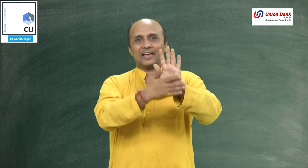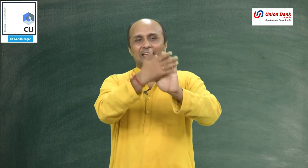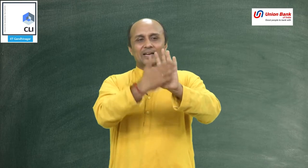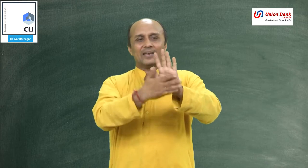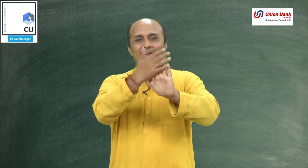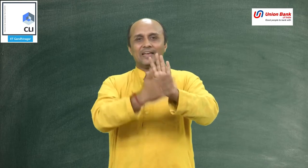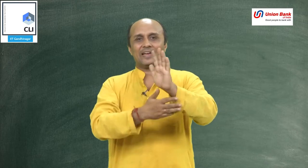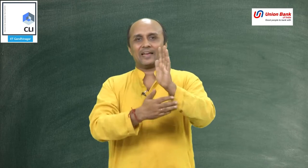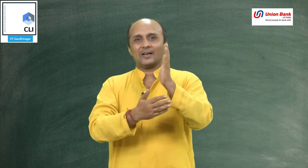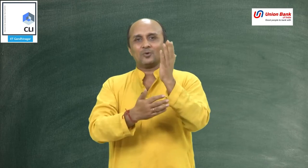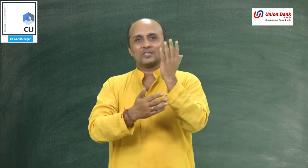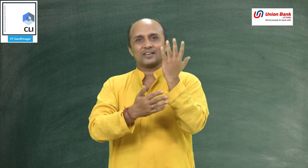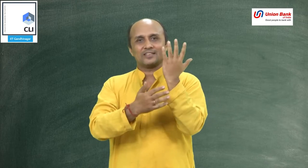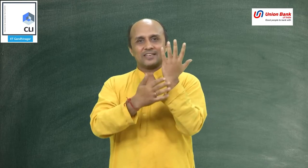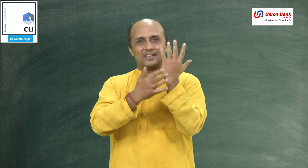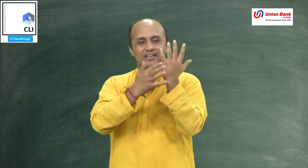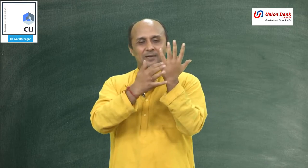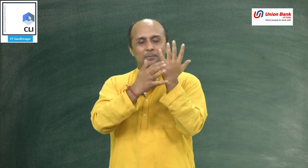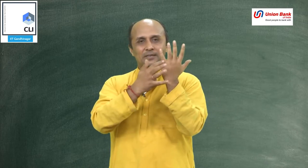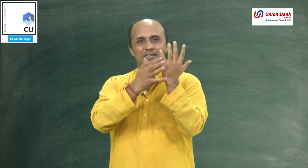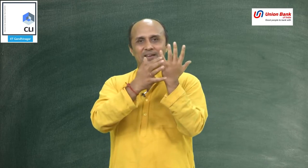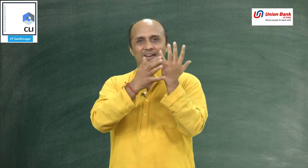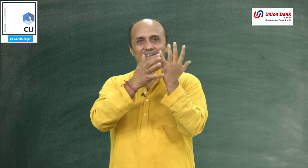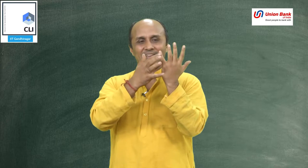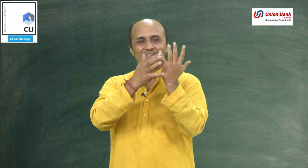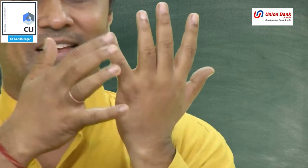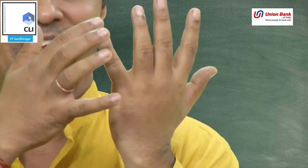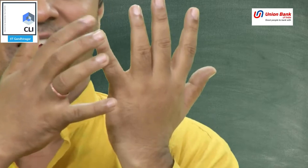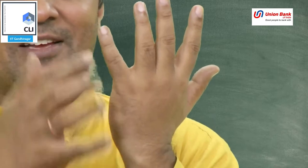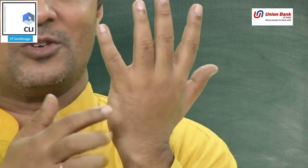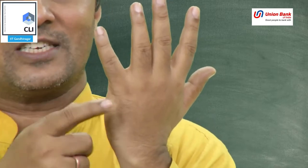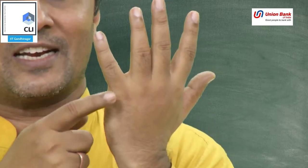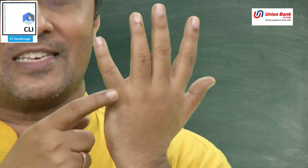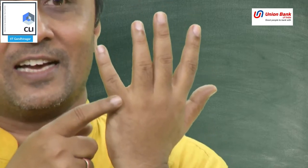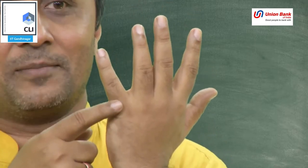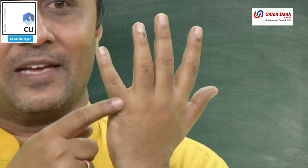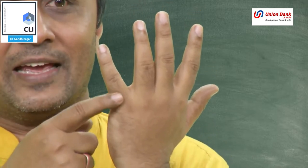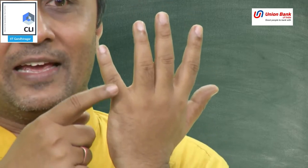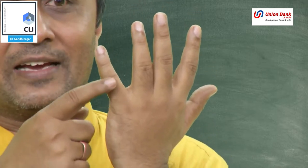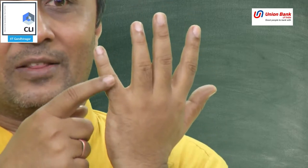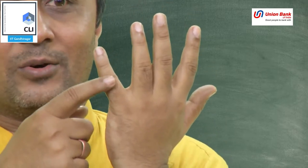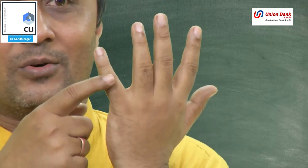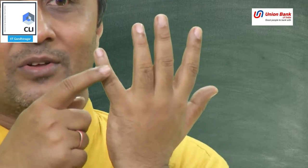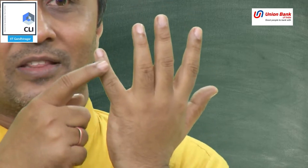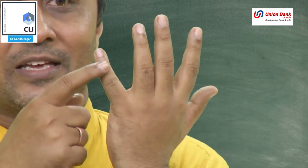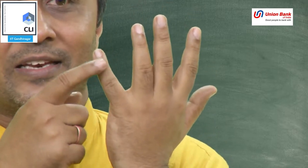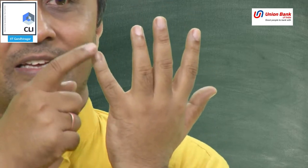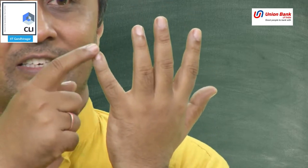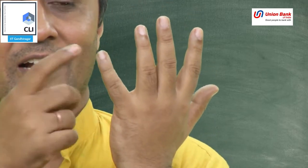लाइने हैं उसी तरह से पीछे भी लाइने हैं तो जिस तरह से हम एक, दो, तीन, चार,